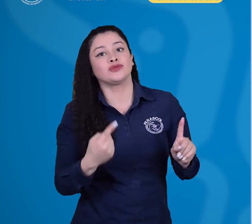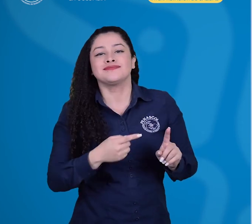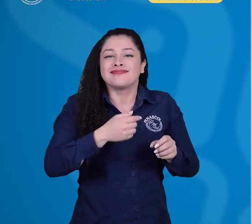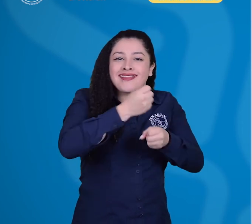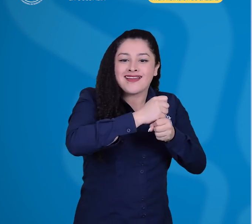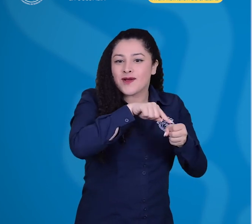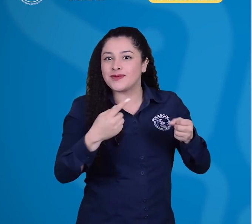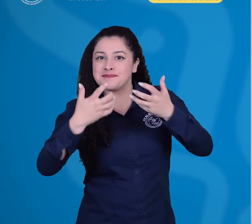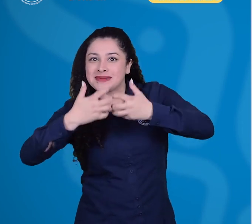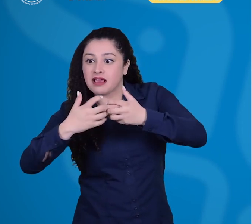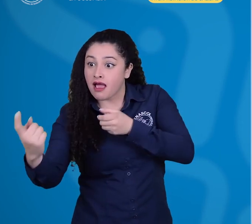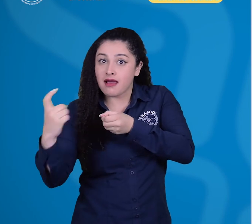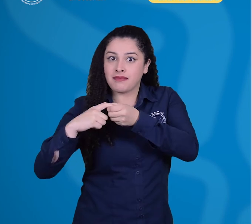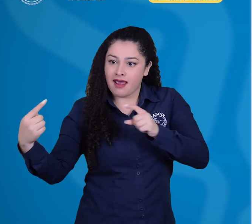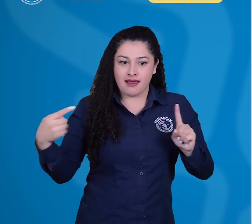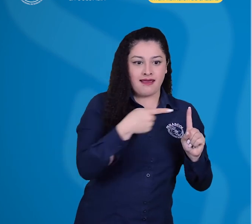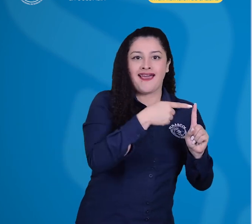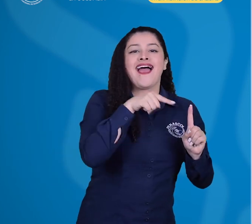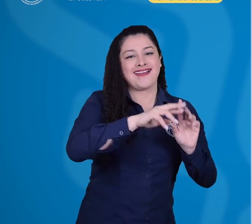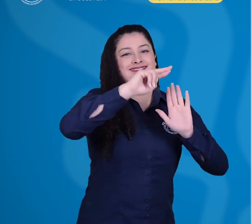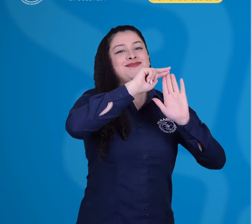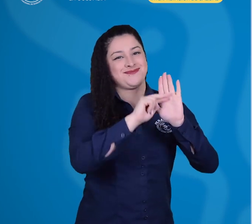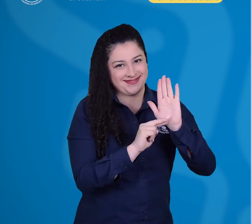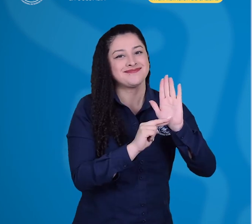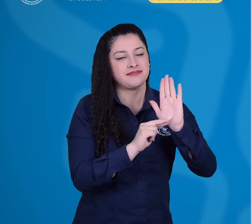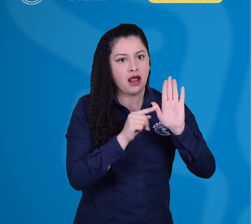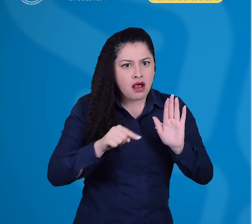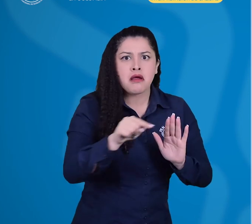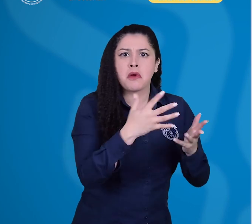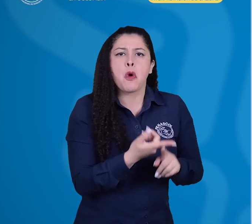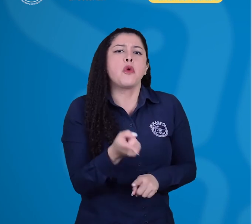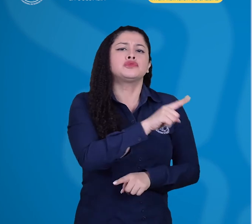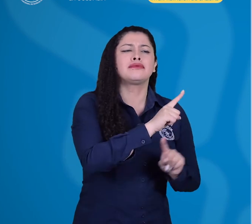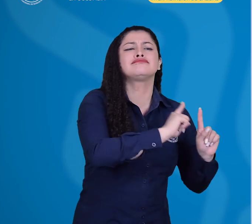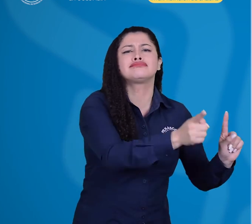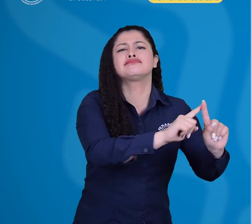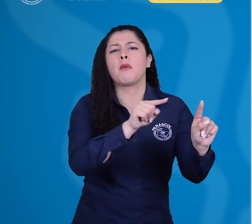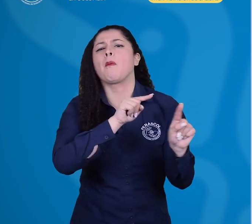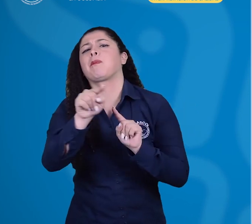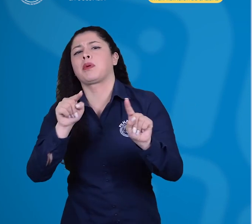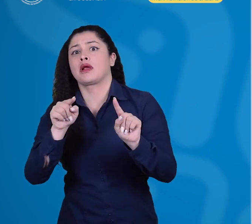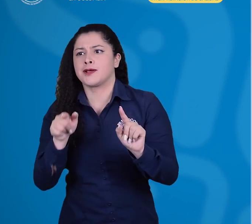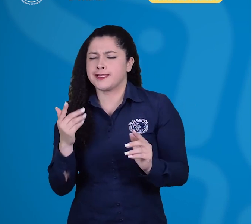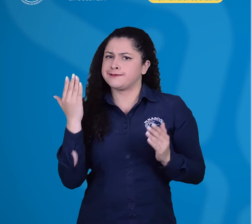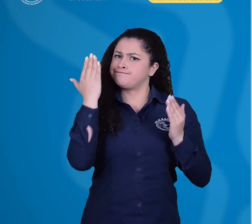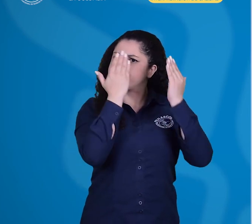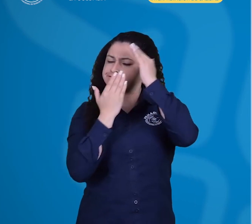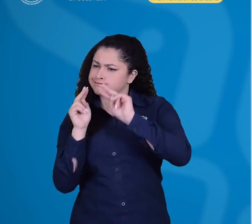intérpretes directamente o por medio de operadores, entre otras, deberán ser revisadas para verificar